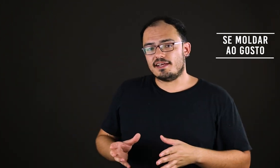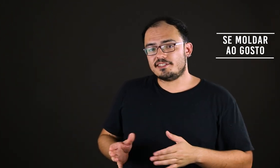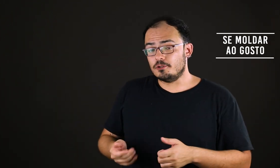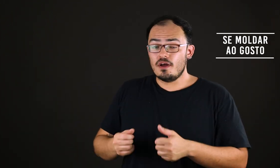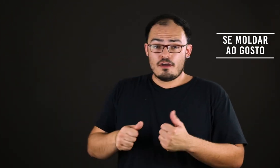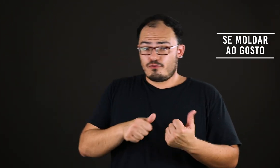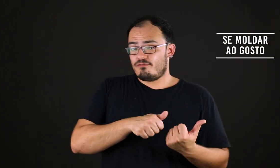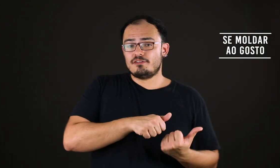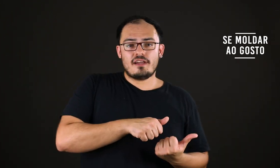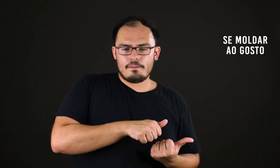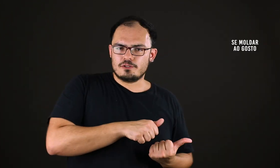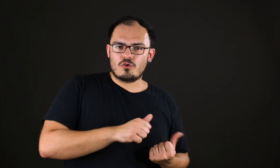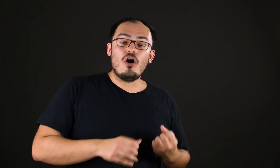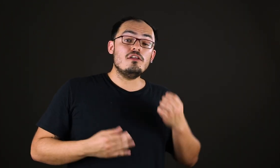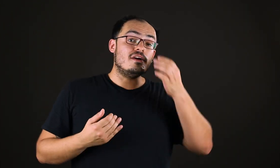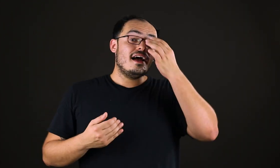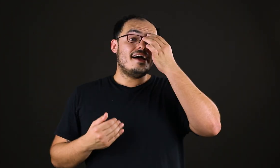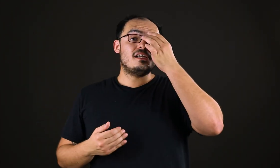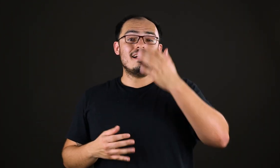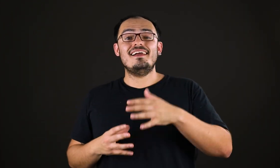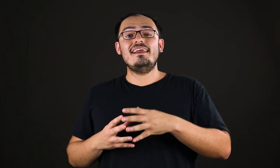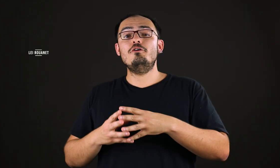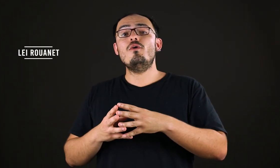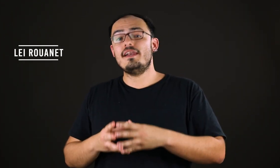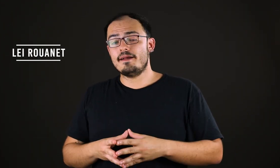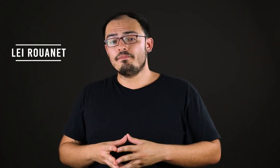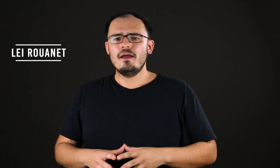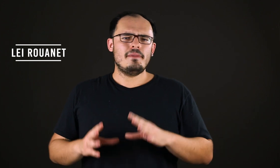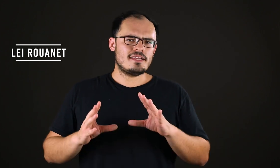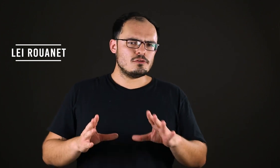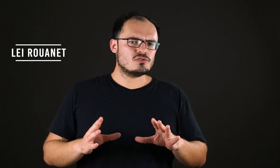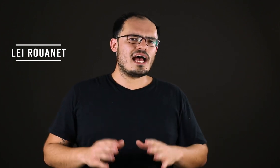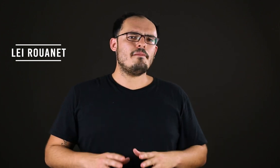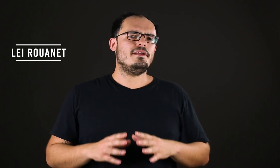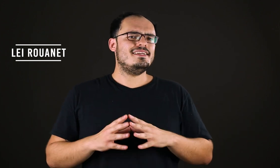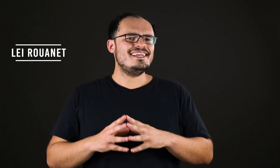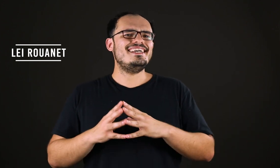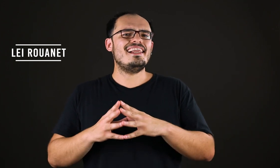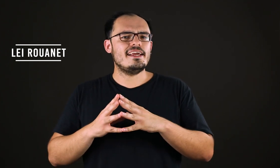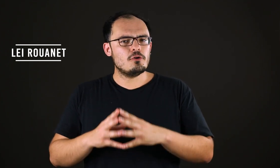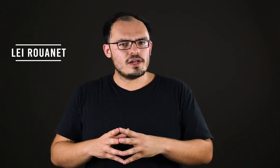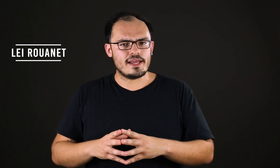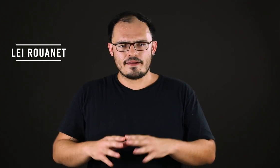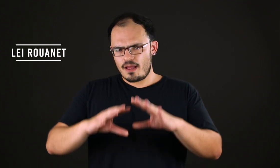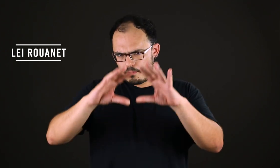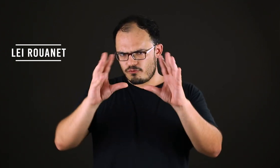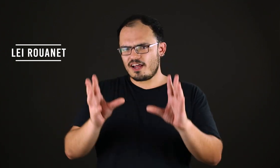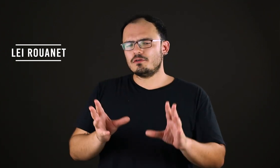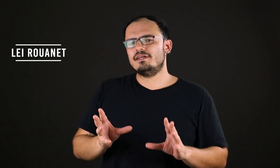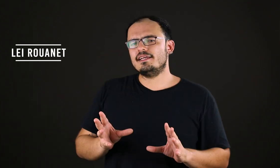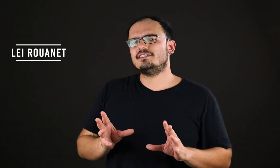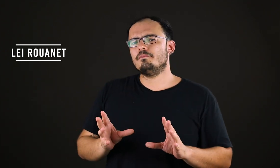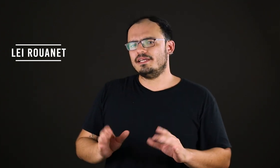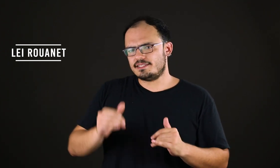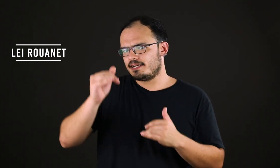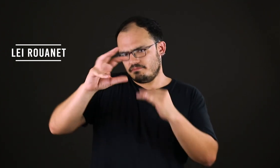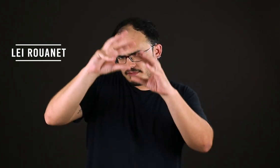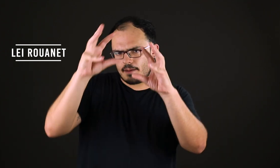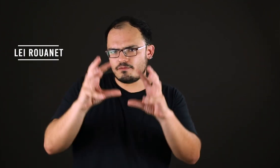Brasil, que foi feito na época do Collor, a chamada Lei Rouanet. Para quem não sabe, o que é a Lei Rouanet? Vou falar de uma maneira simplista, para